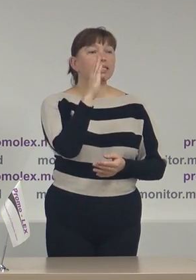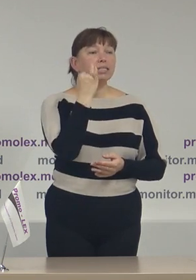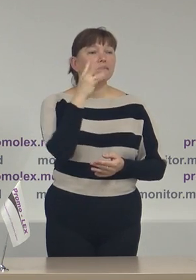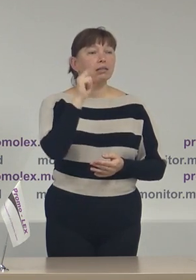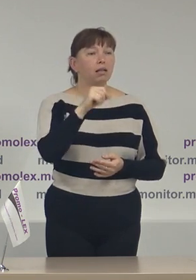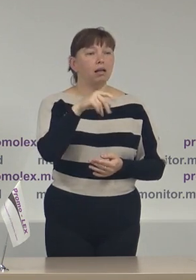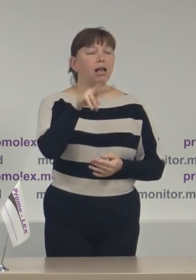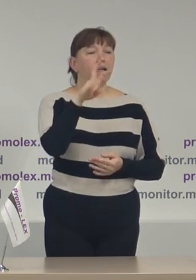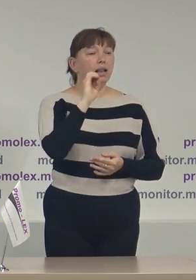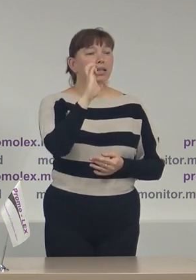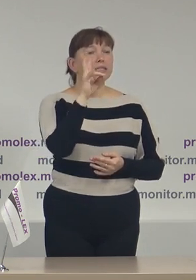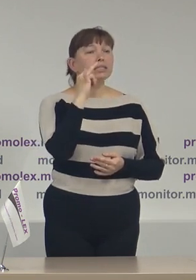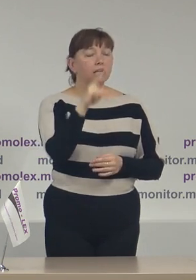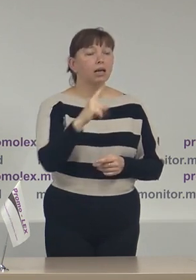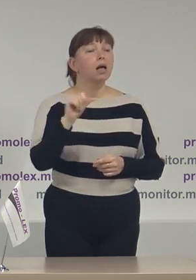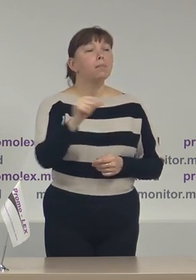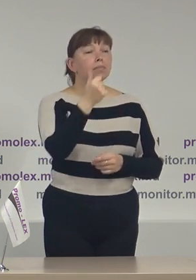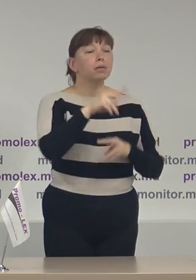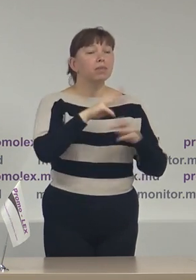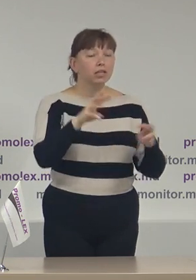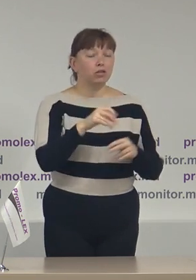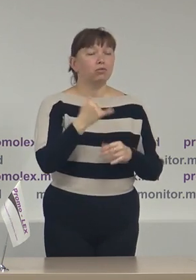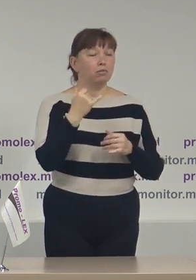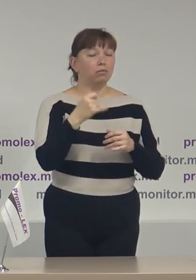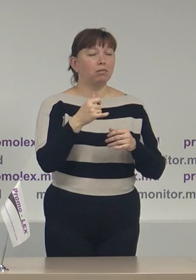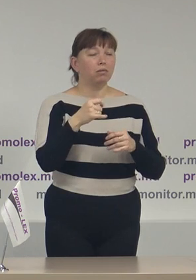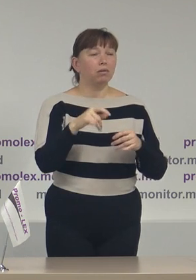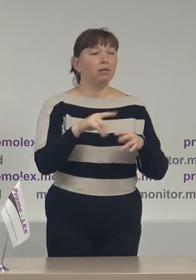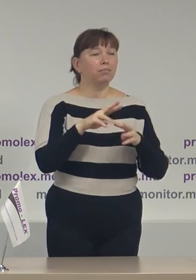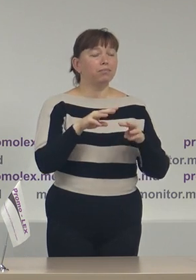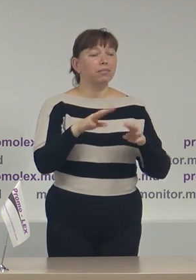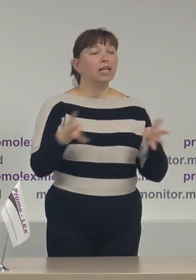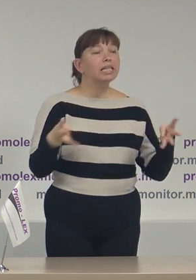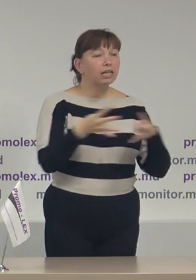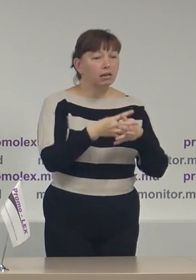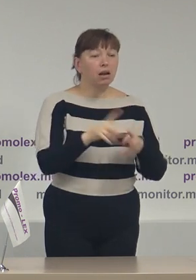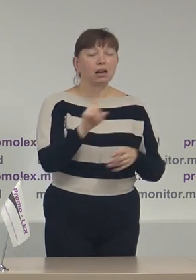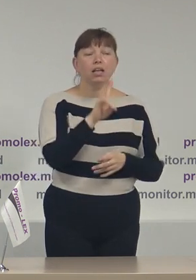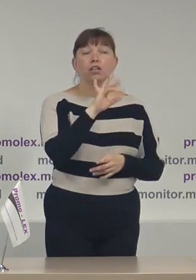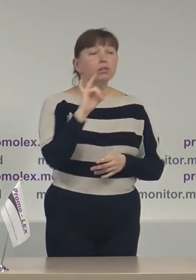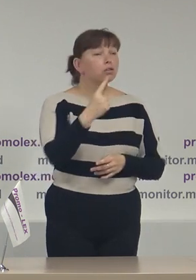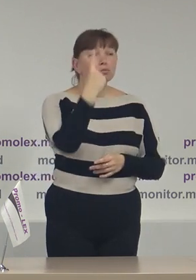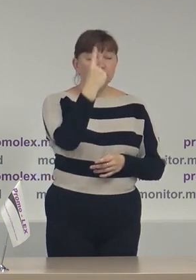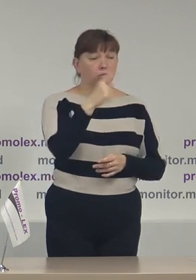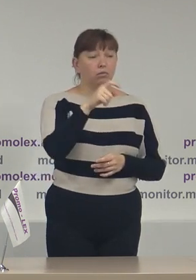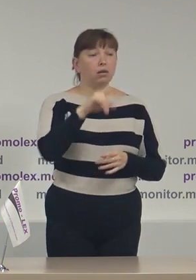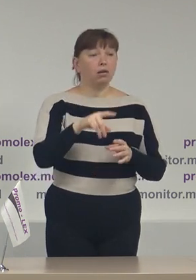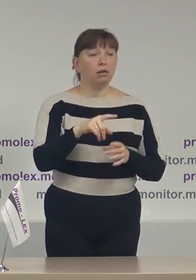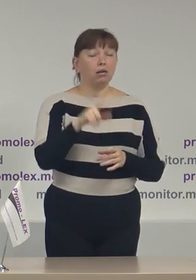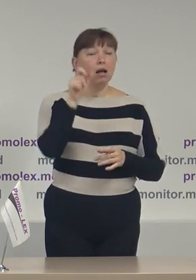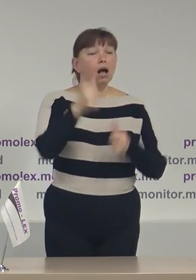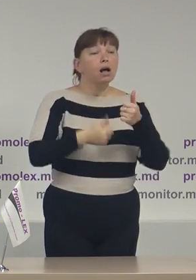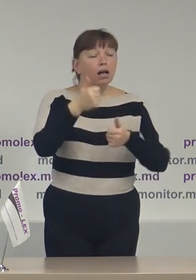viceprim-ministru pentru reintegrare, care a menționat că niciun concurent electoral nu s-a adresat cu vreo